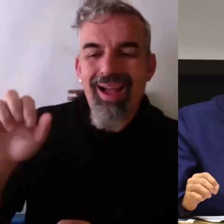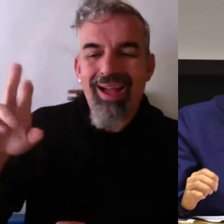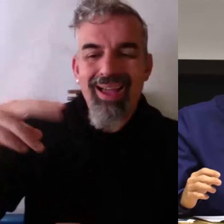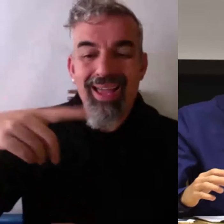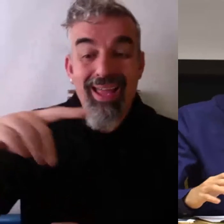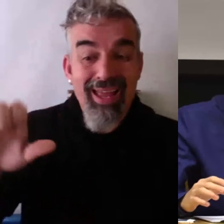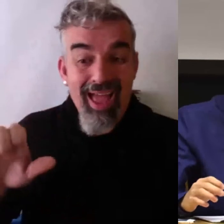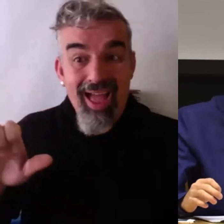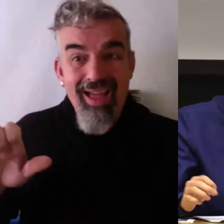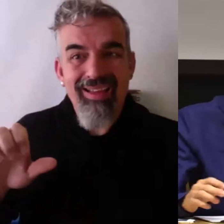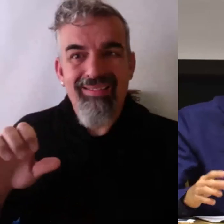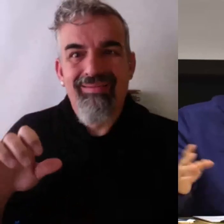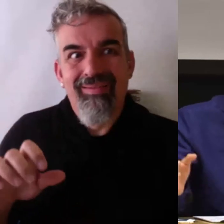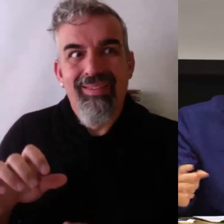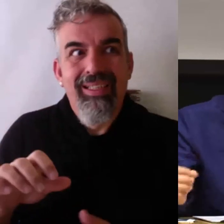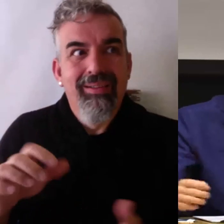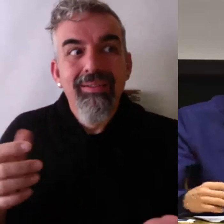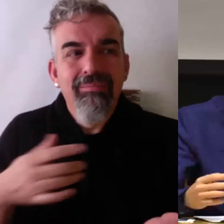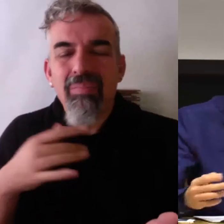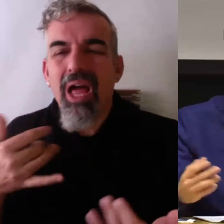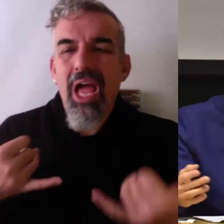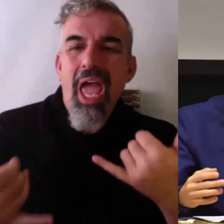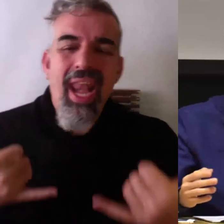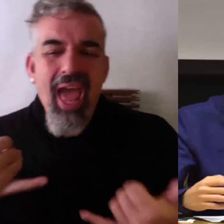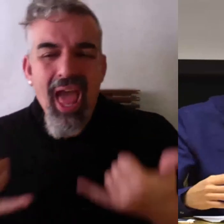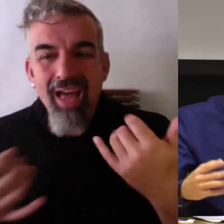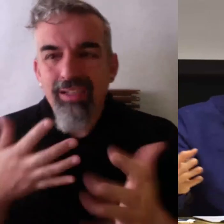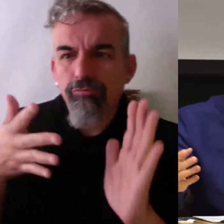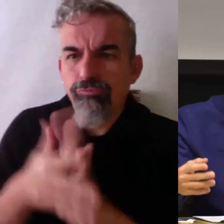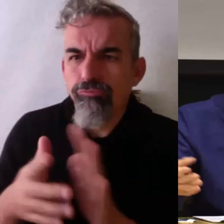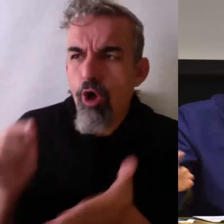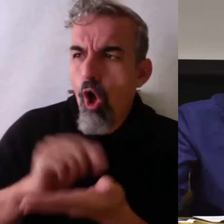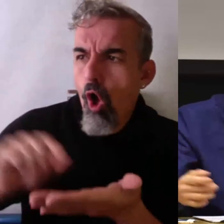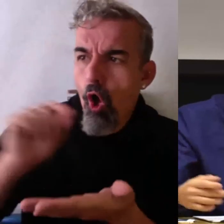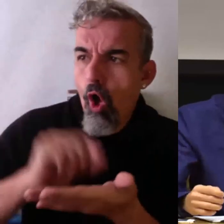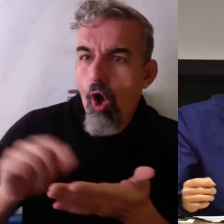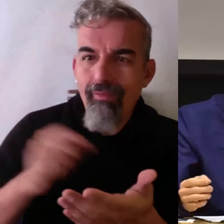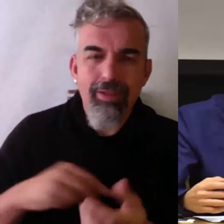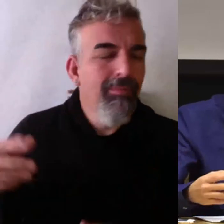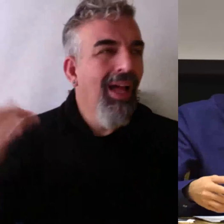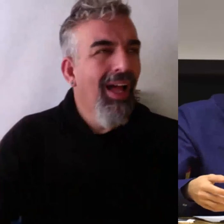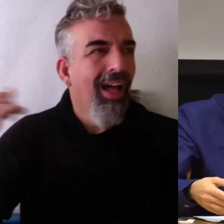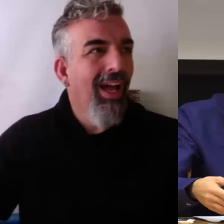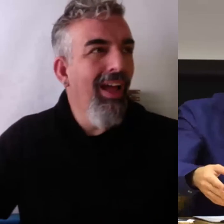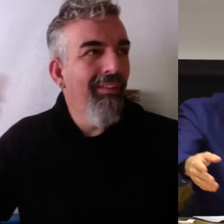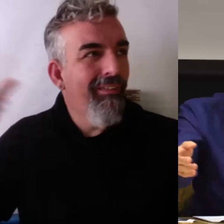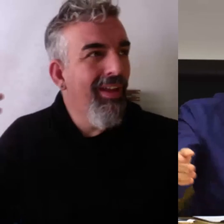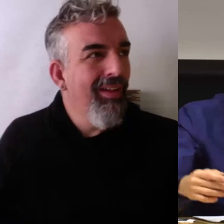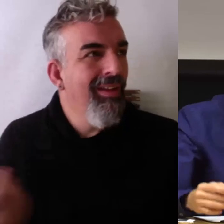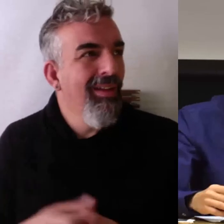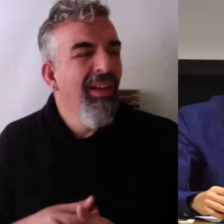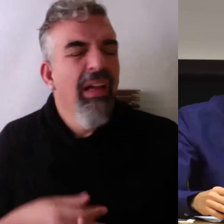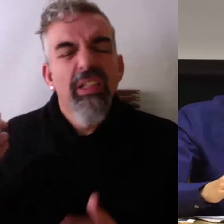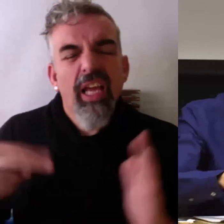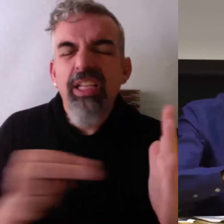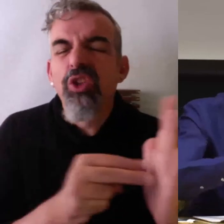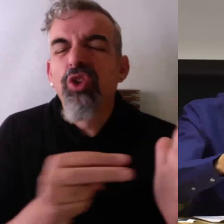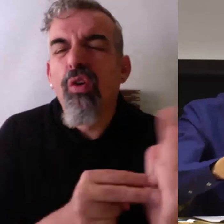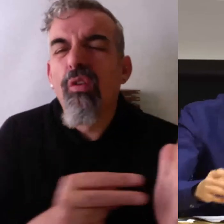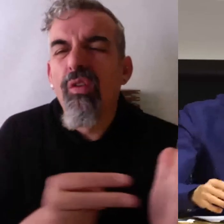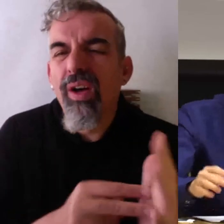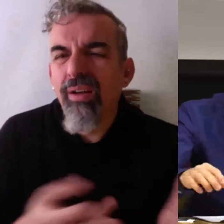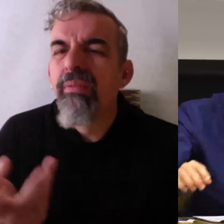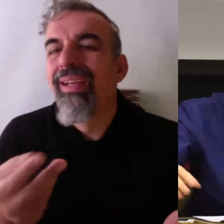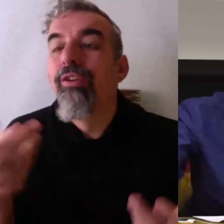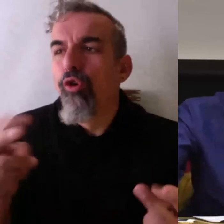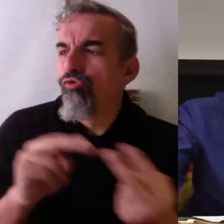muy chula, o sea, estoy en la oficina y escuchar a mi jefe en vez hablar de ese enchufe, decir que este es el